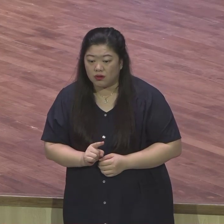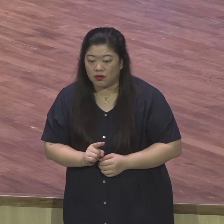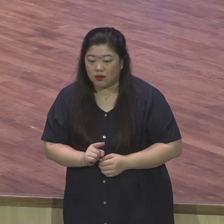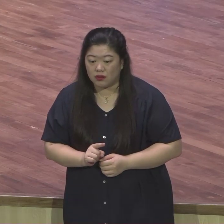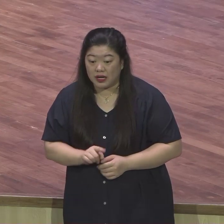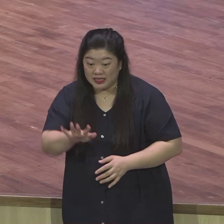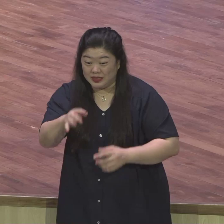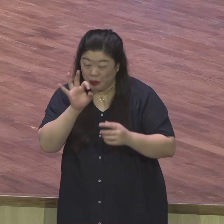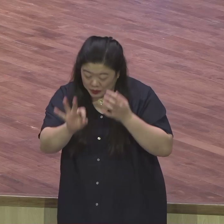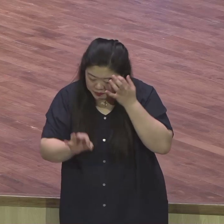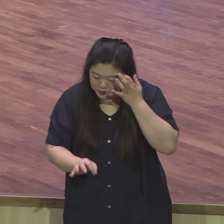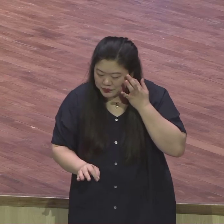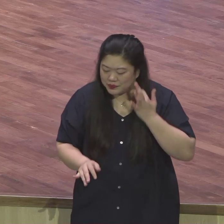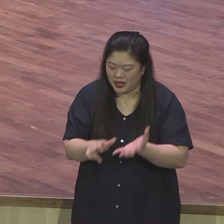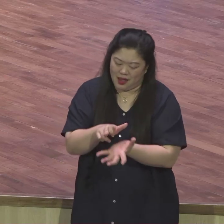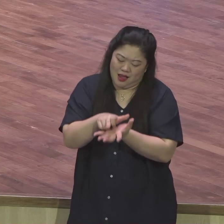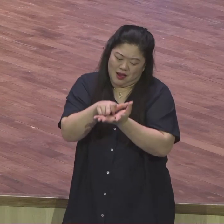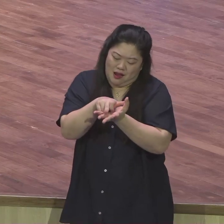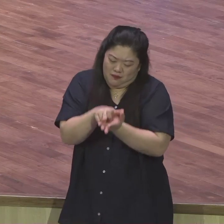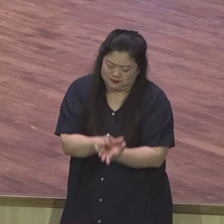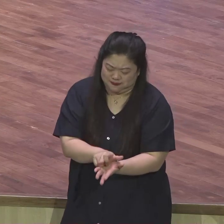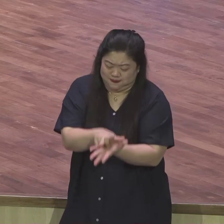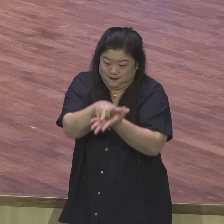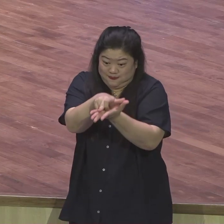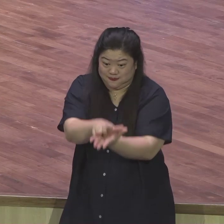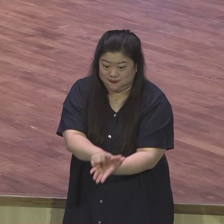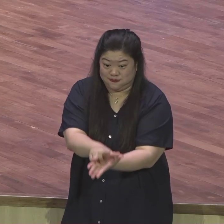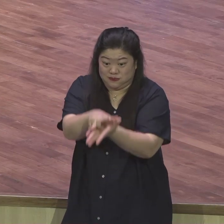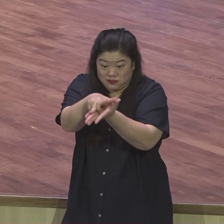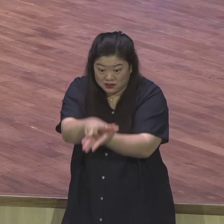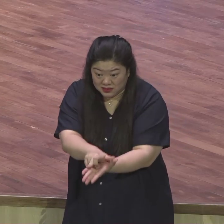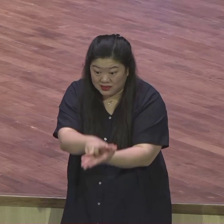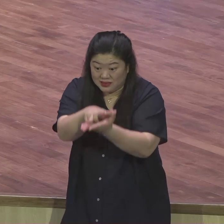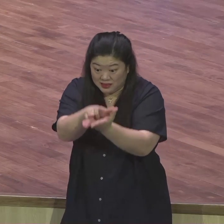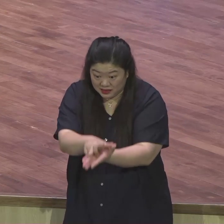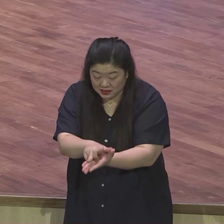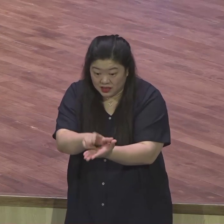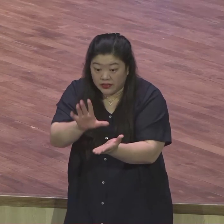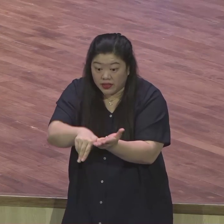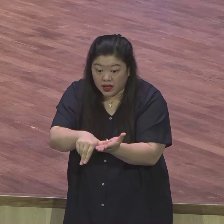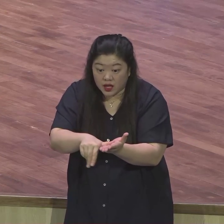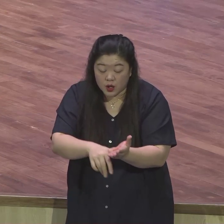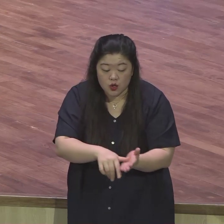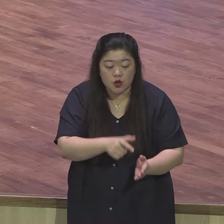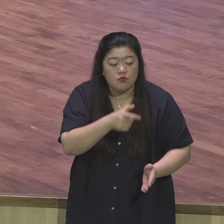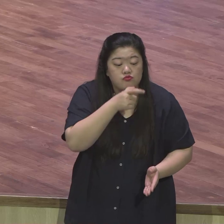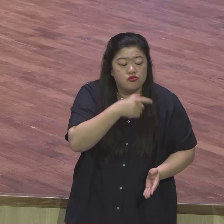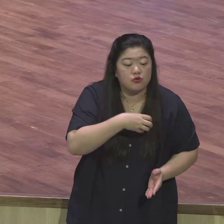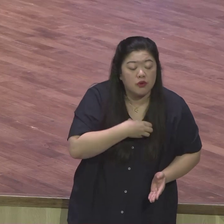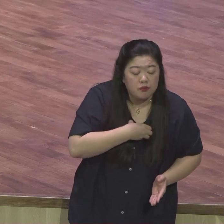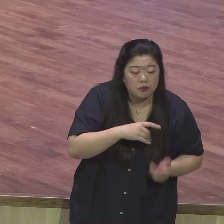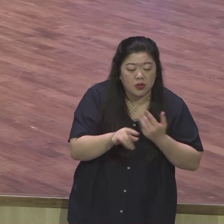인간을요 가장 파괴시키는 무서운 적은 외부에 있는 것이 아닙니다.